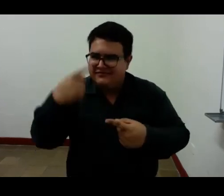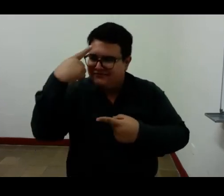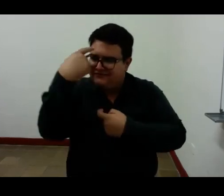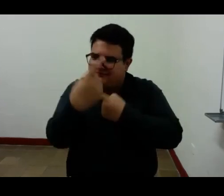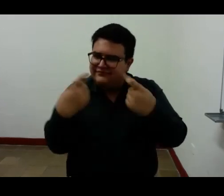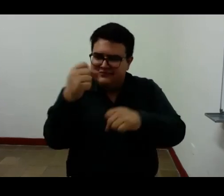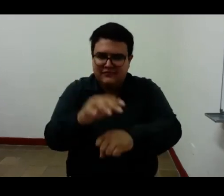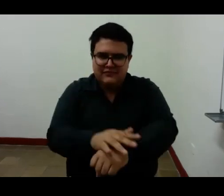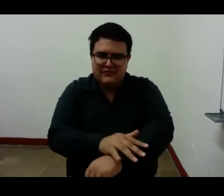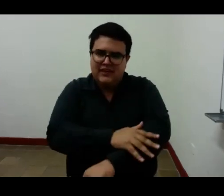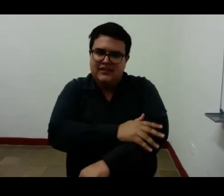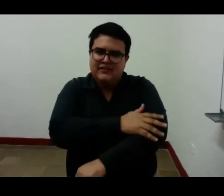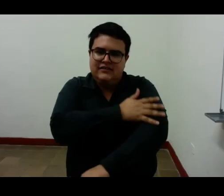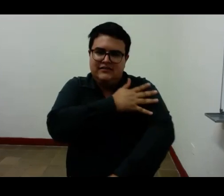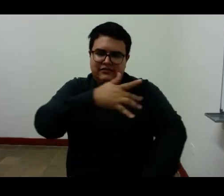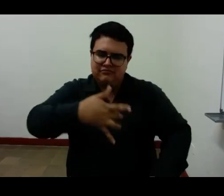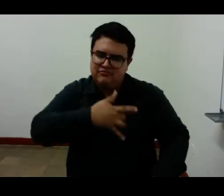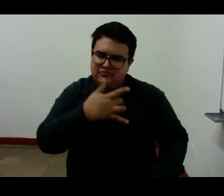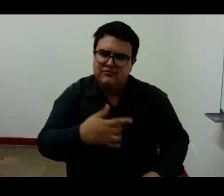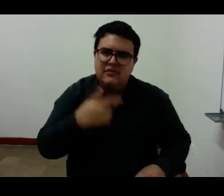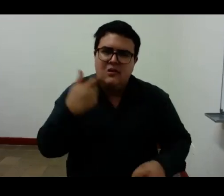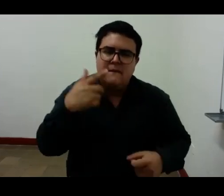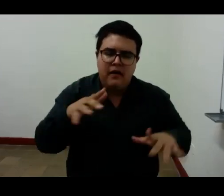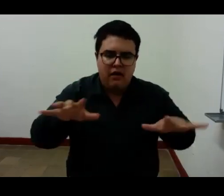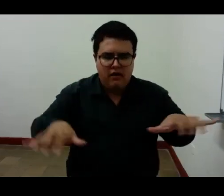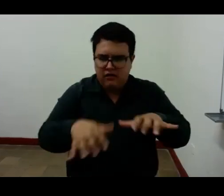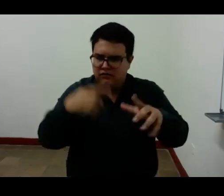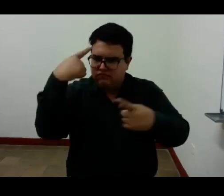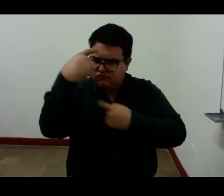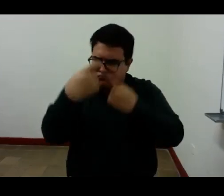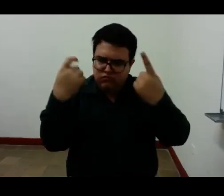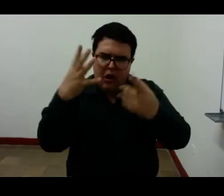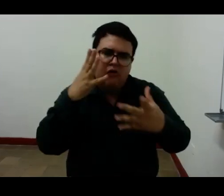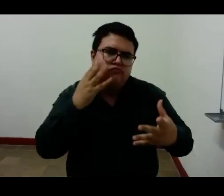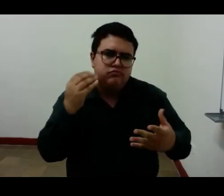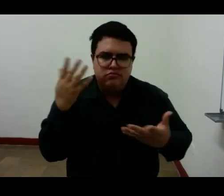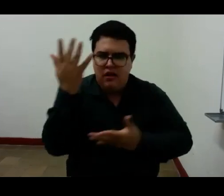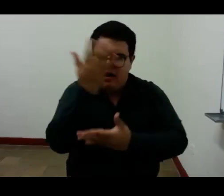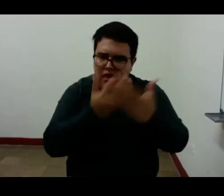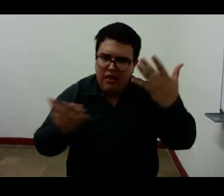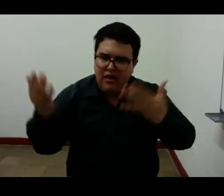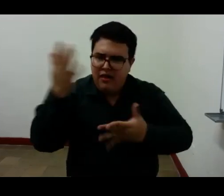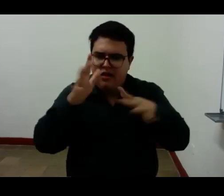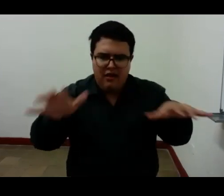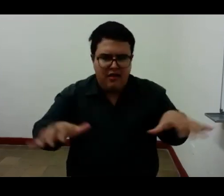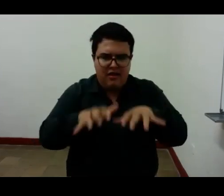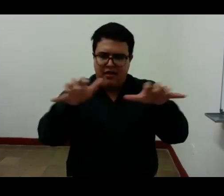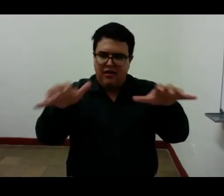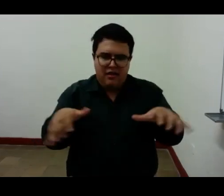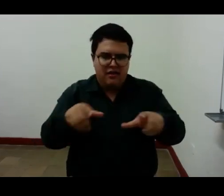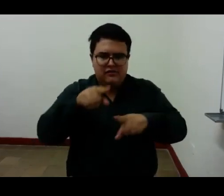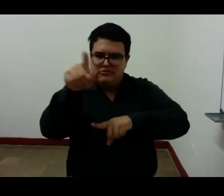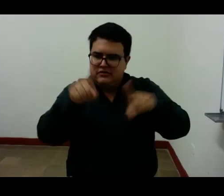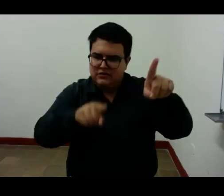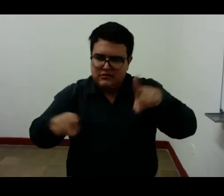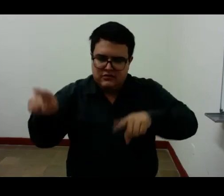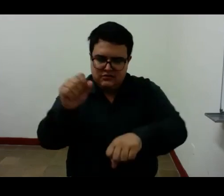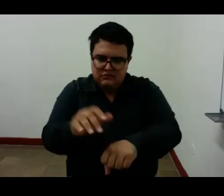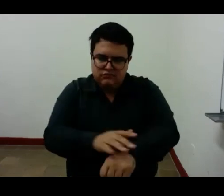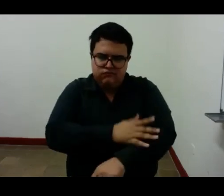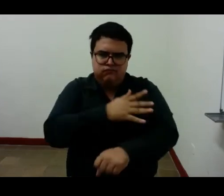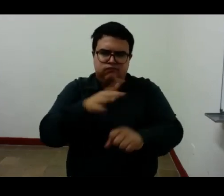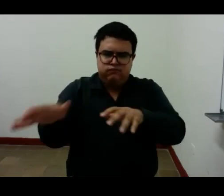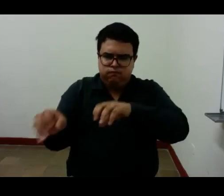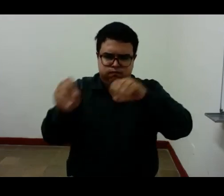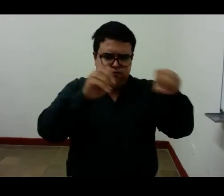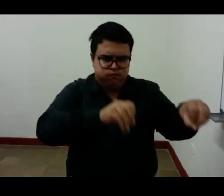una especie de experimentación compartida muy lejos de Portugal o